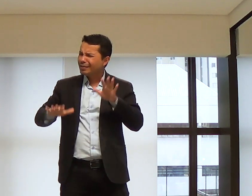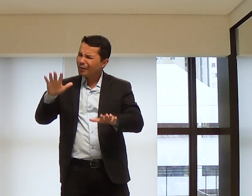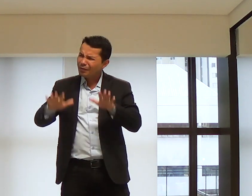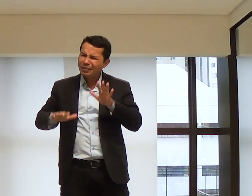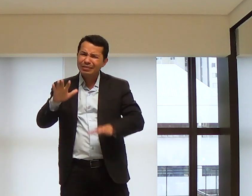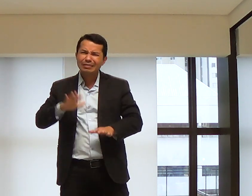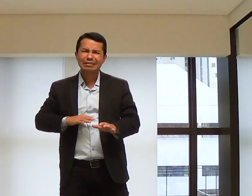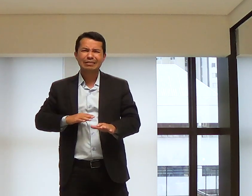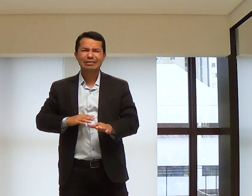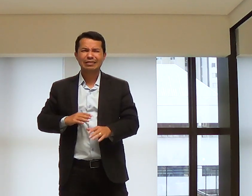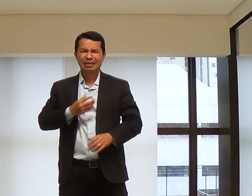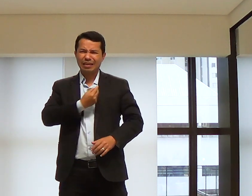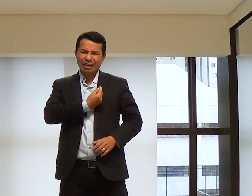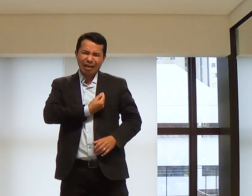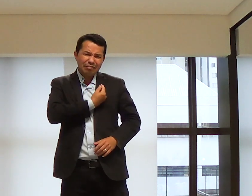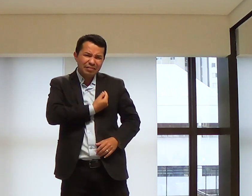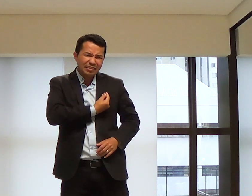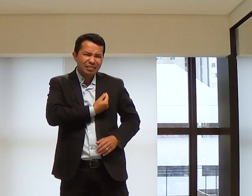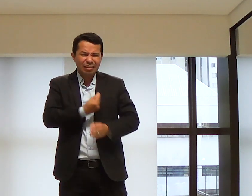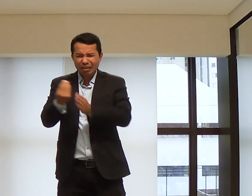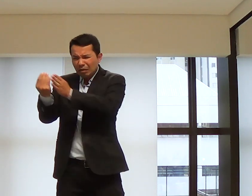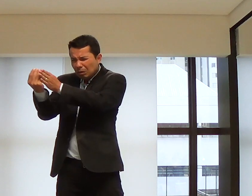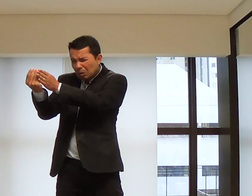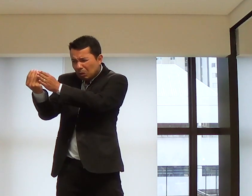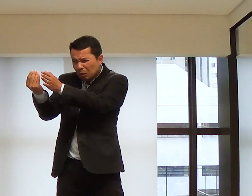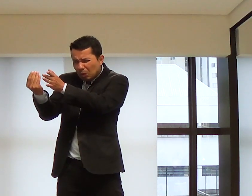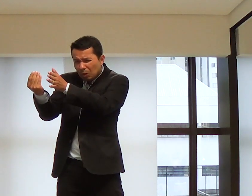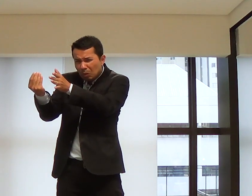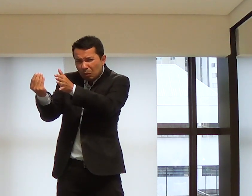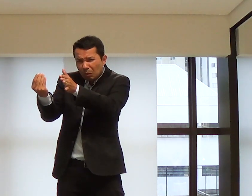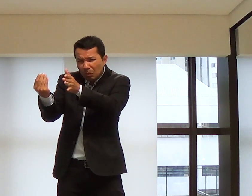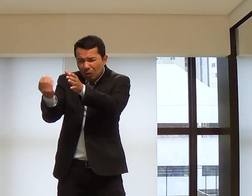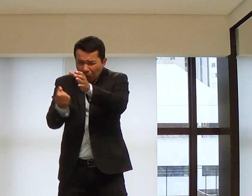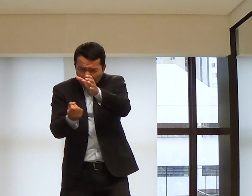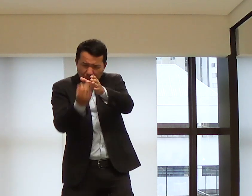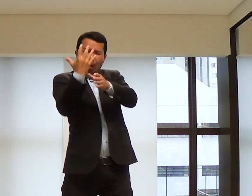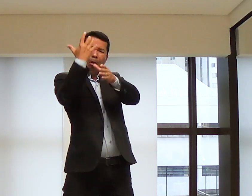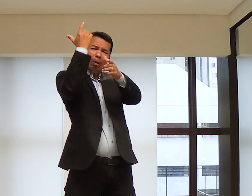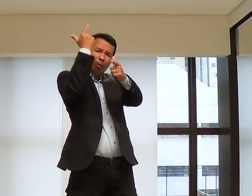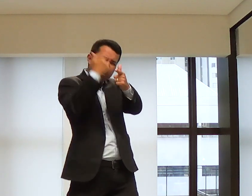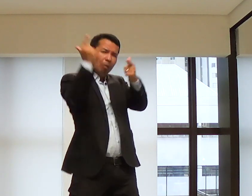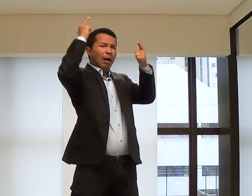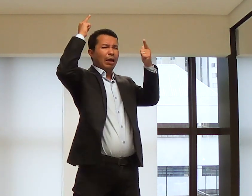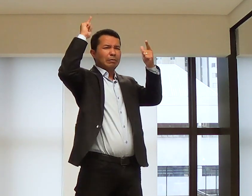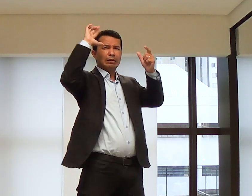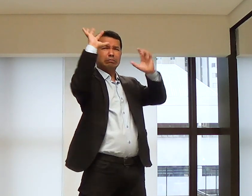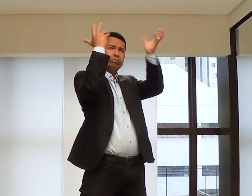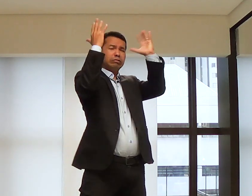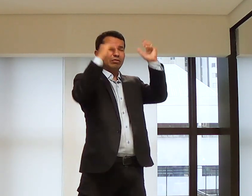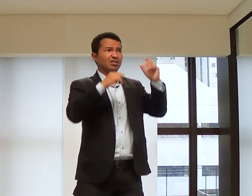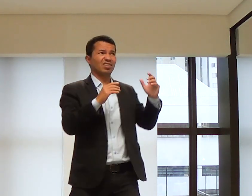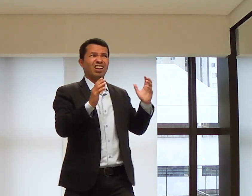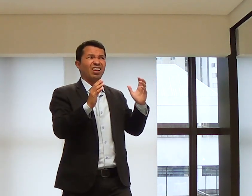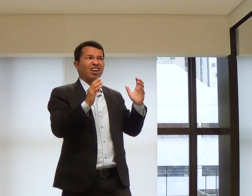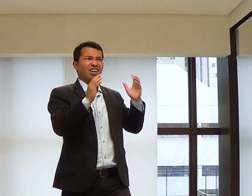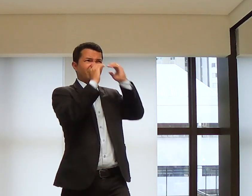mas, talvez, a vida foi passando, o tempo foi passando, o tempo foi foram